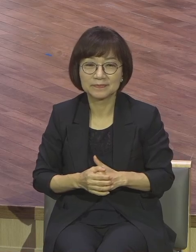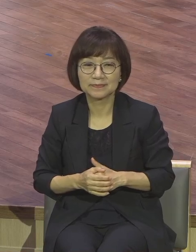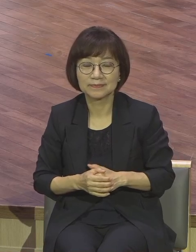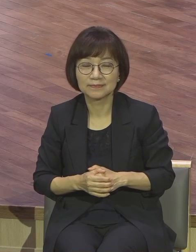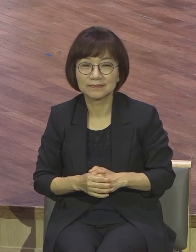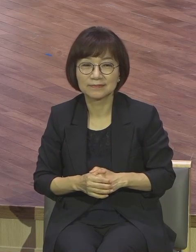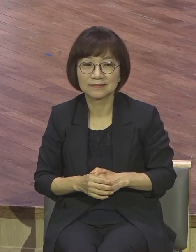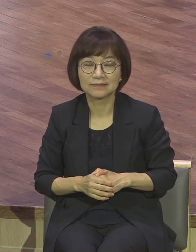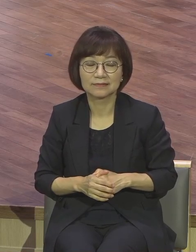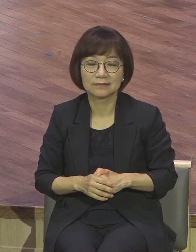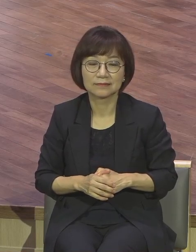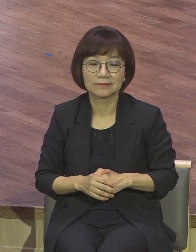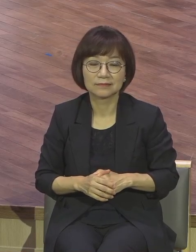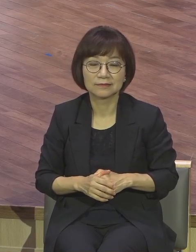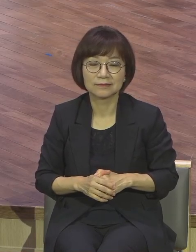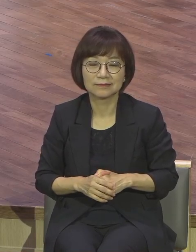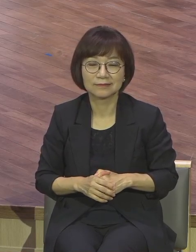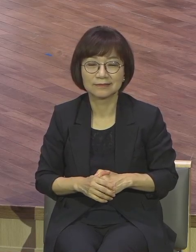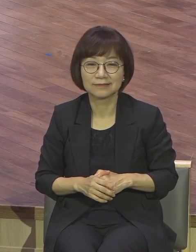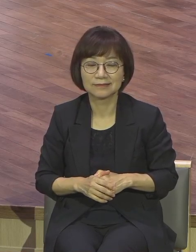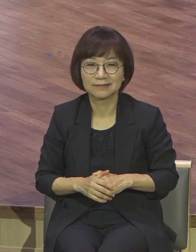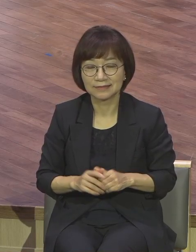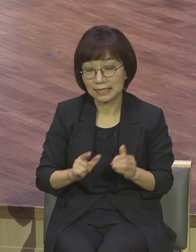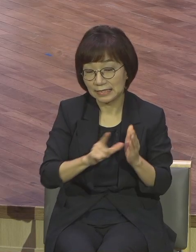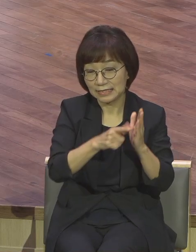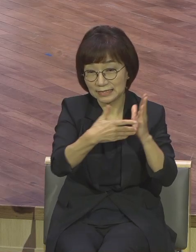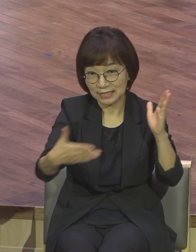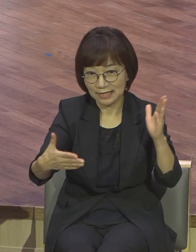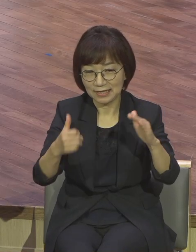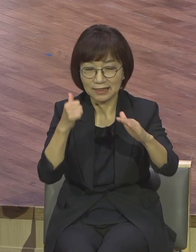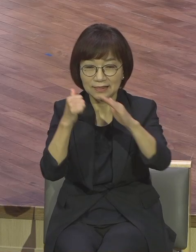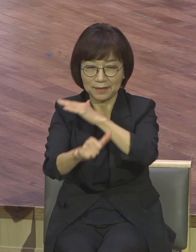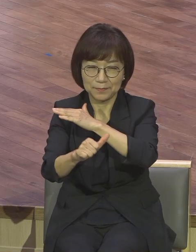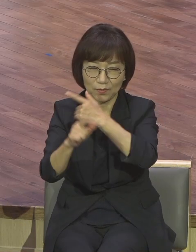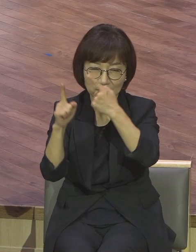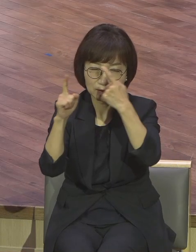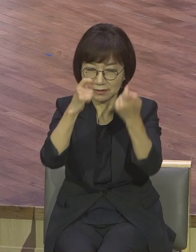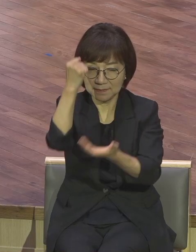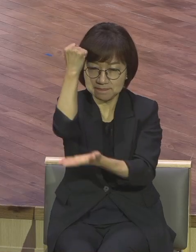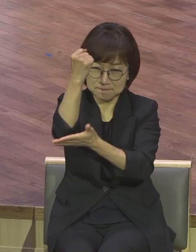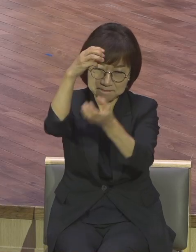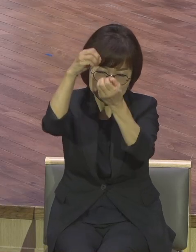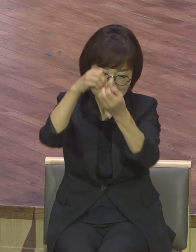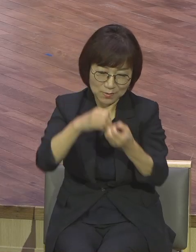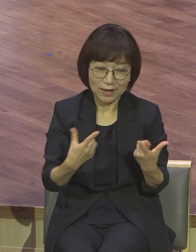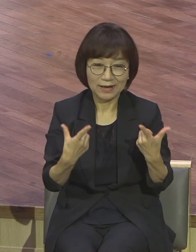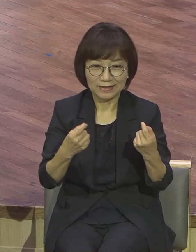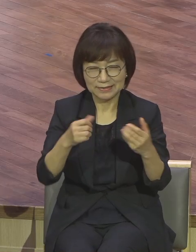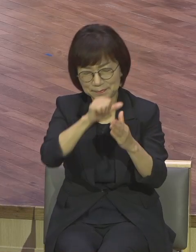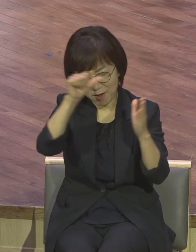그래서 시대적 대표적 기념미적 인생작품 만드시기를 짐으로 축복합니다